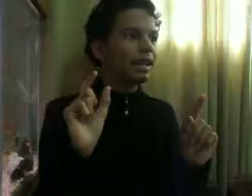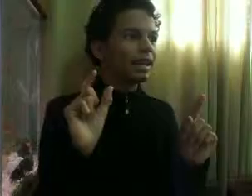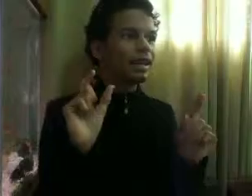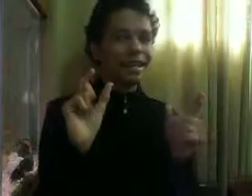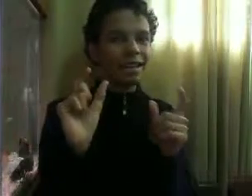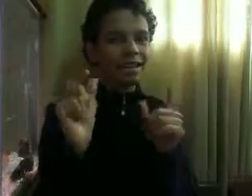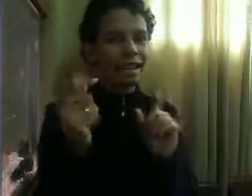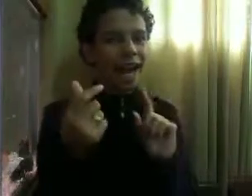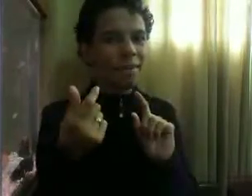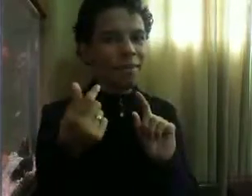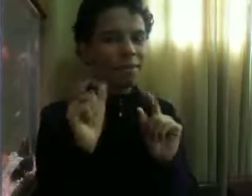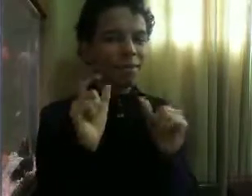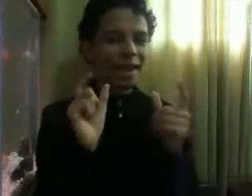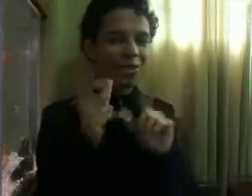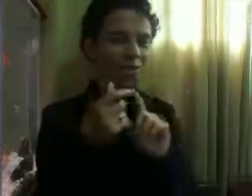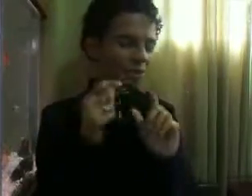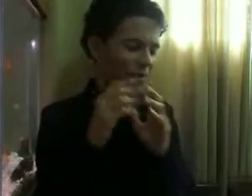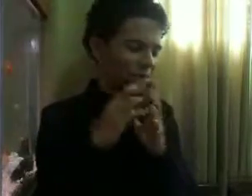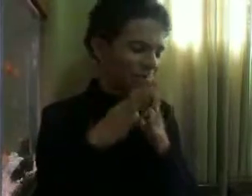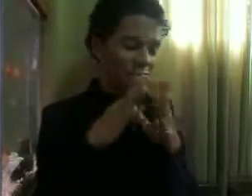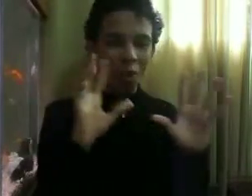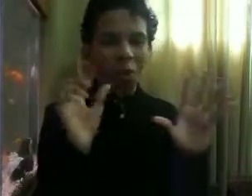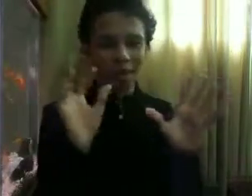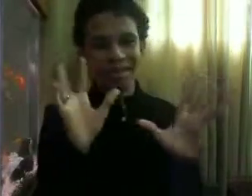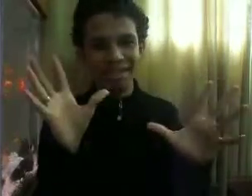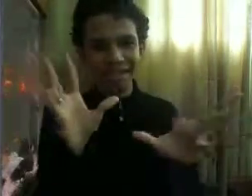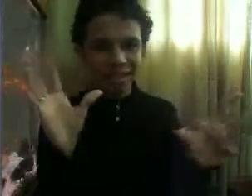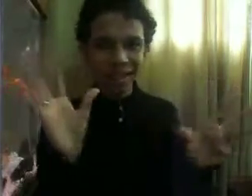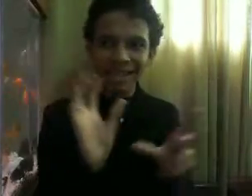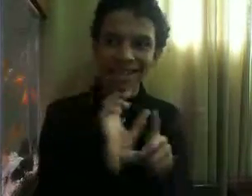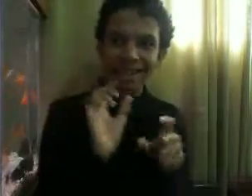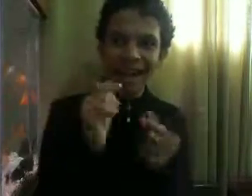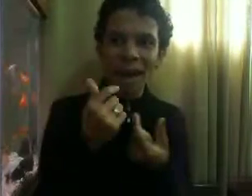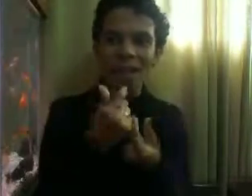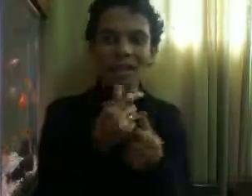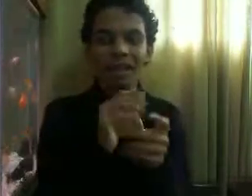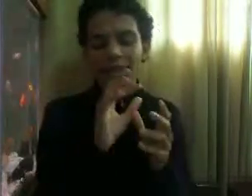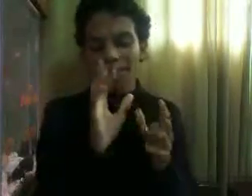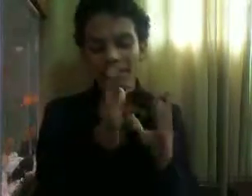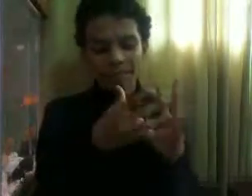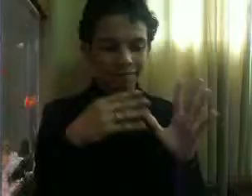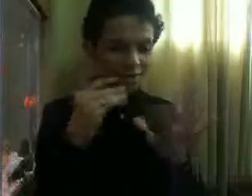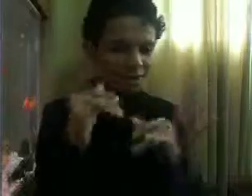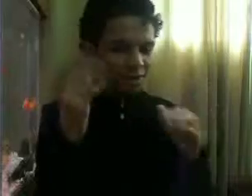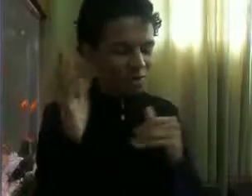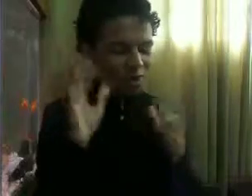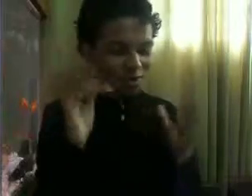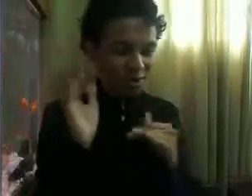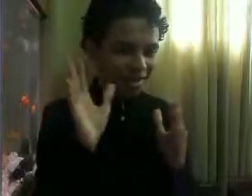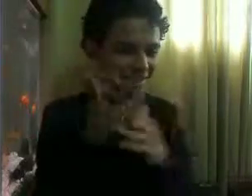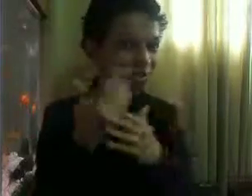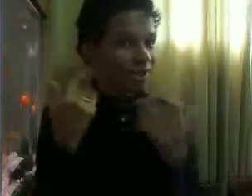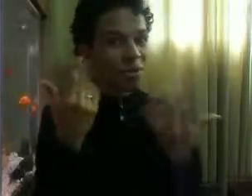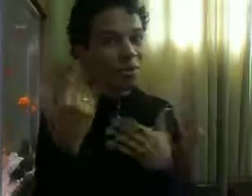E eles acabam No meio do romance Eles acabam Fazendo algumas coisas Que não são muito